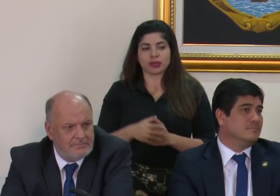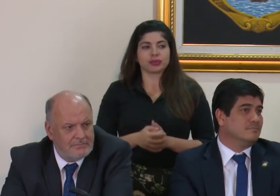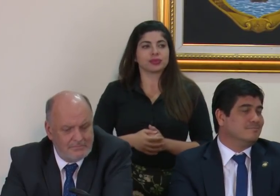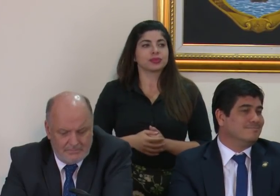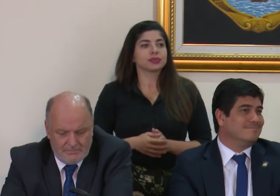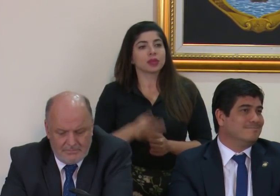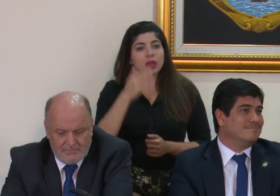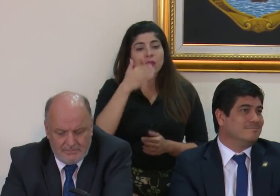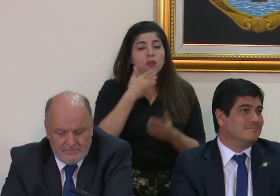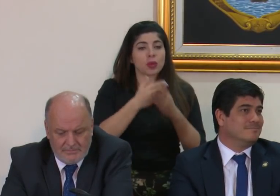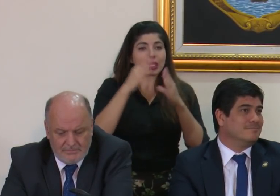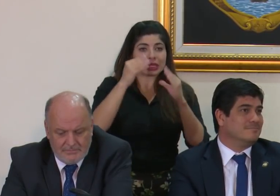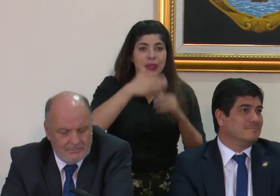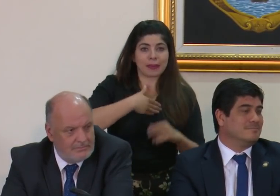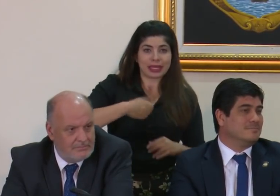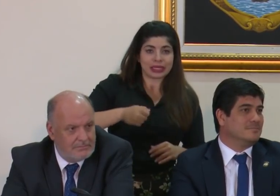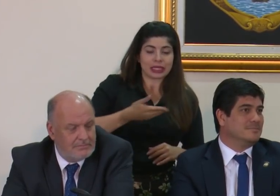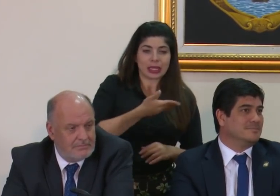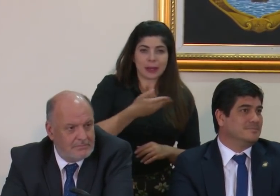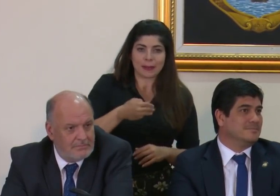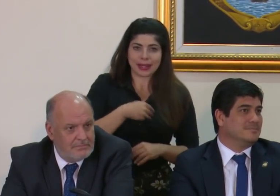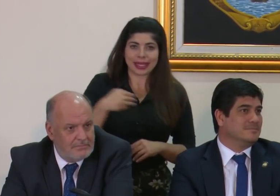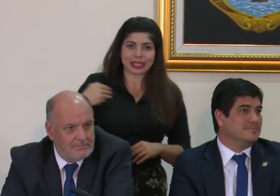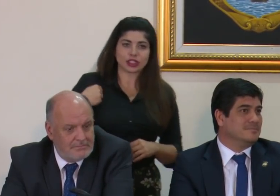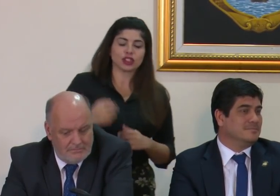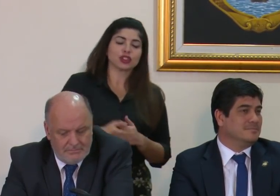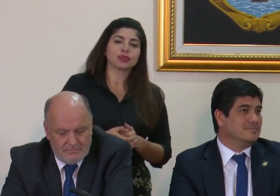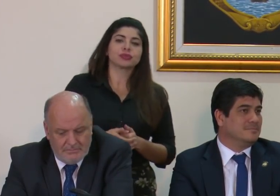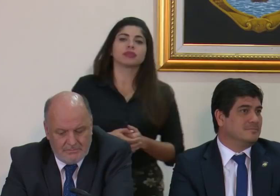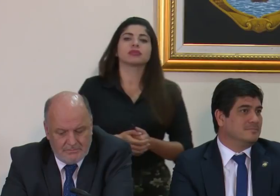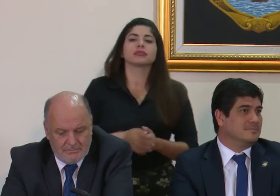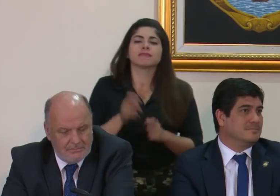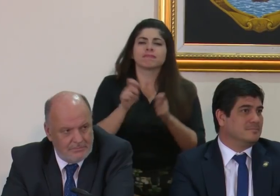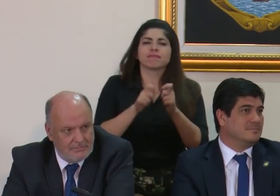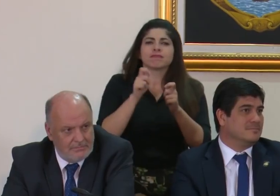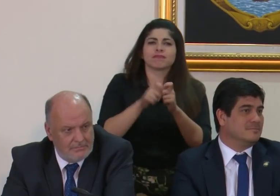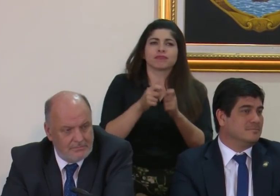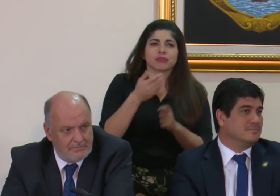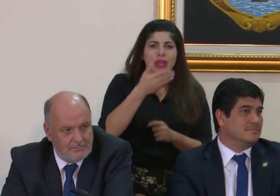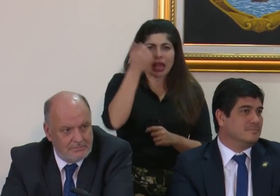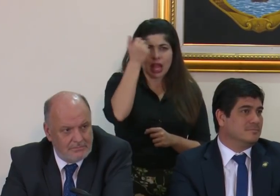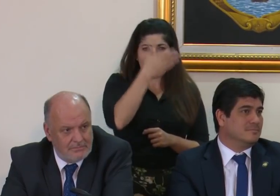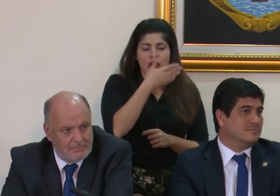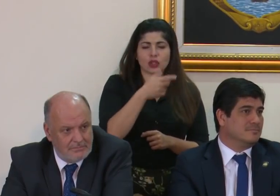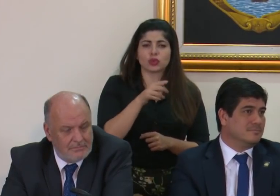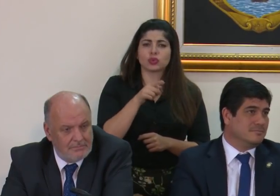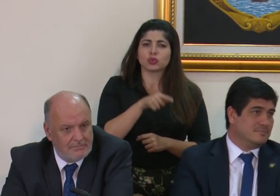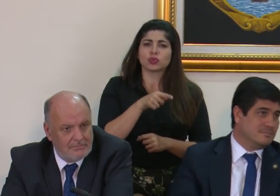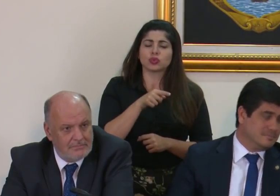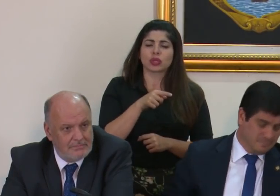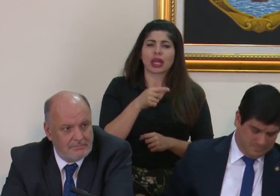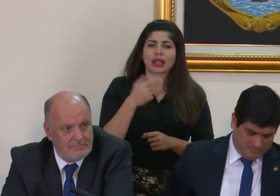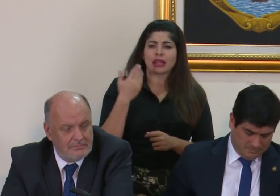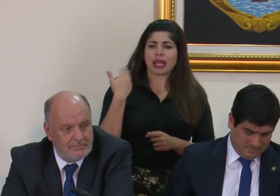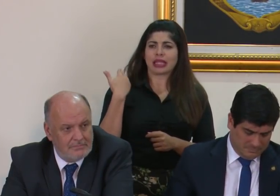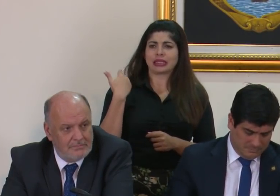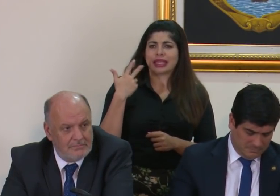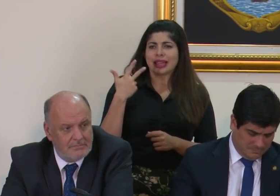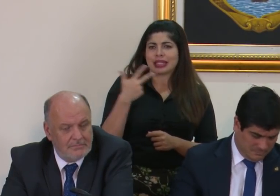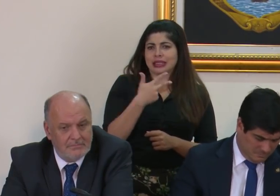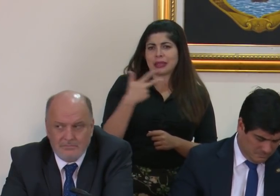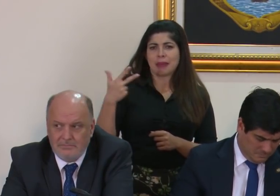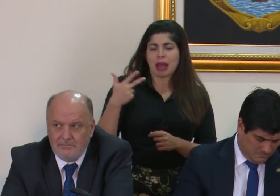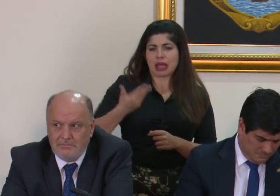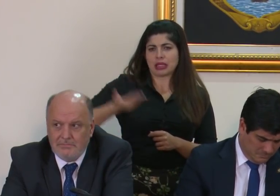Buenas tardes, presidente y señores ministros. Puntualmente, don Carlos, usted hace cerca de tres